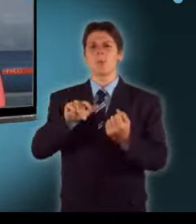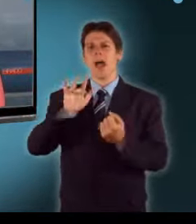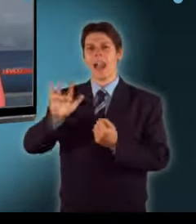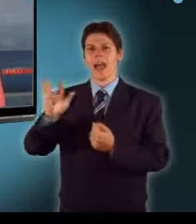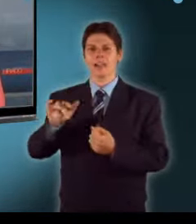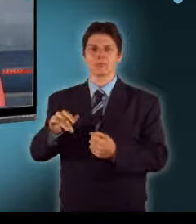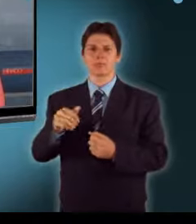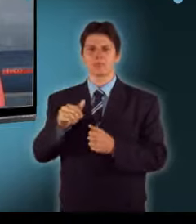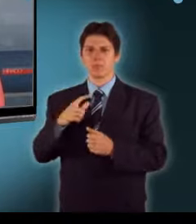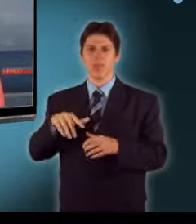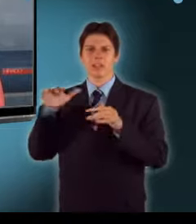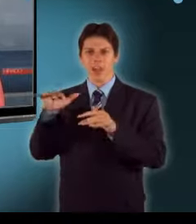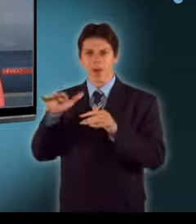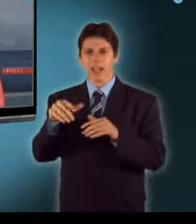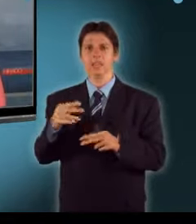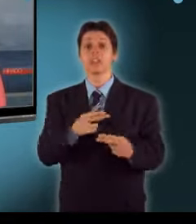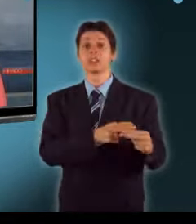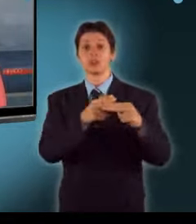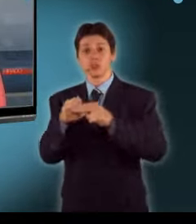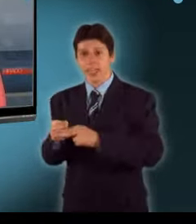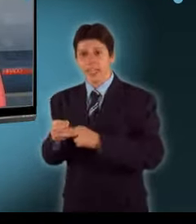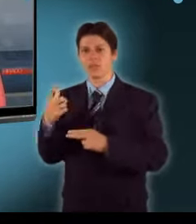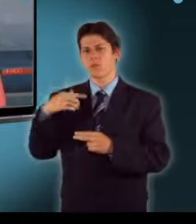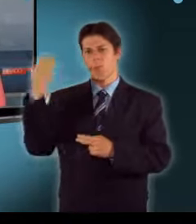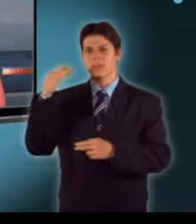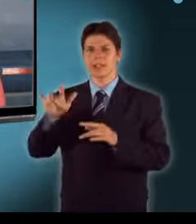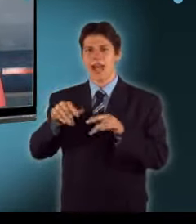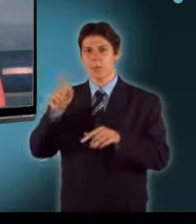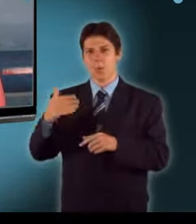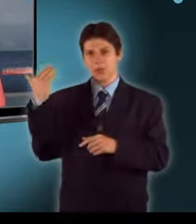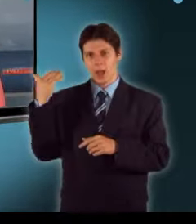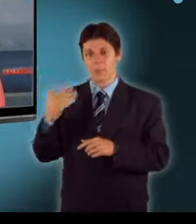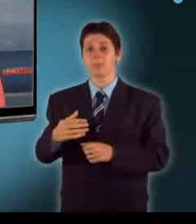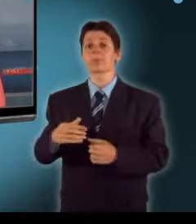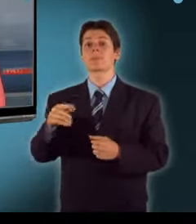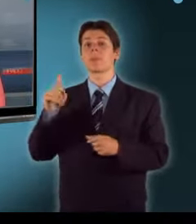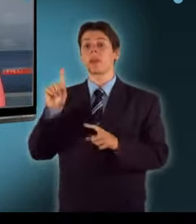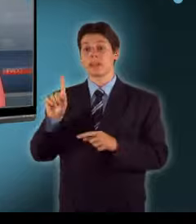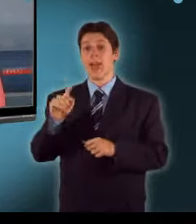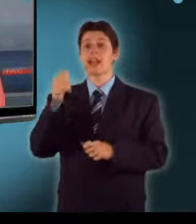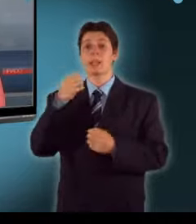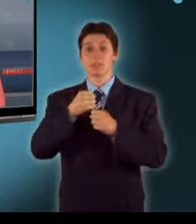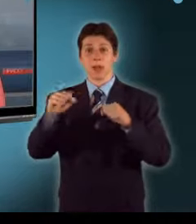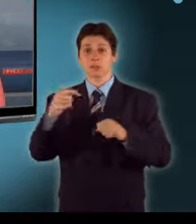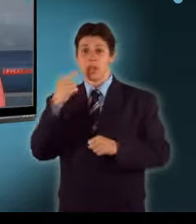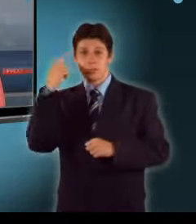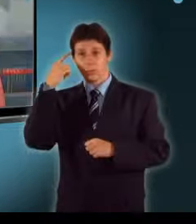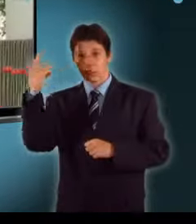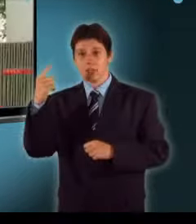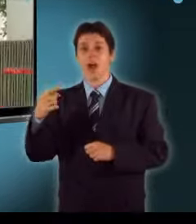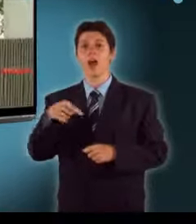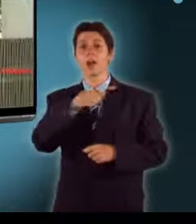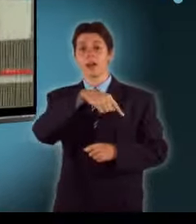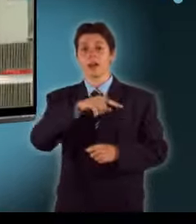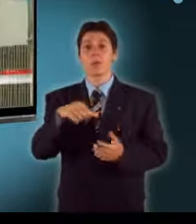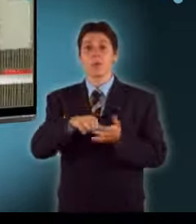magyar rendőröknek az elmúlt hónapokban. A Népszabadság úgy tudja, hogy a profilalkotók nemrég hazautaztak, de a rendőrség napokon